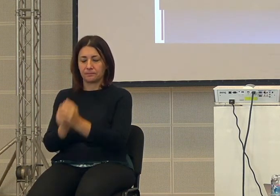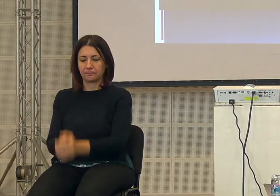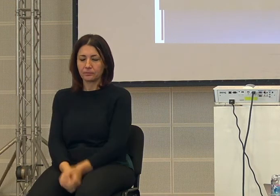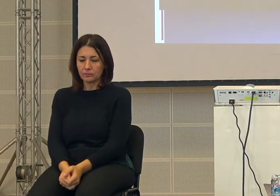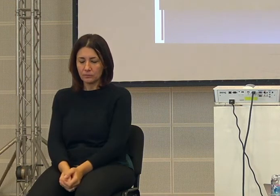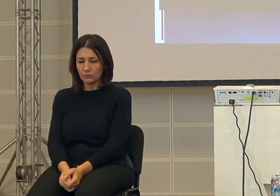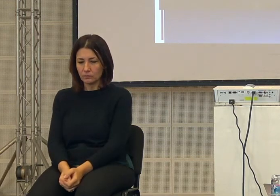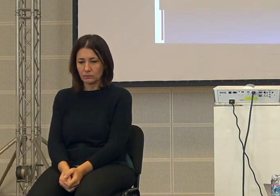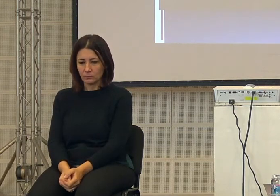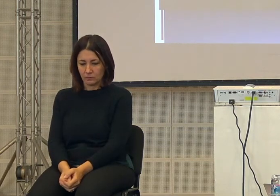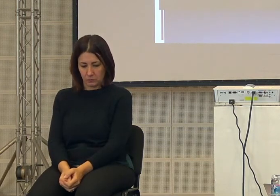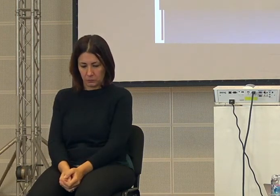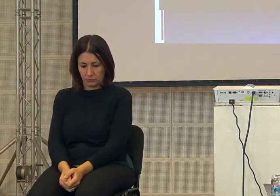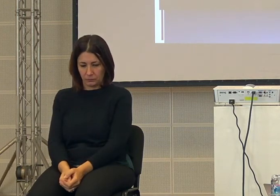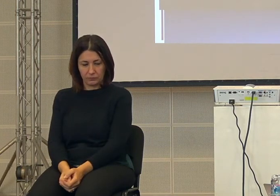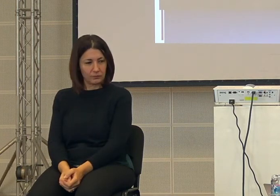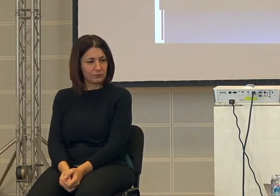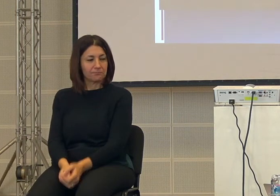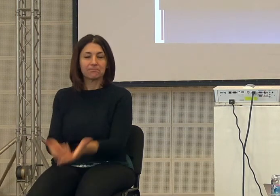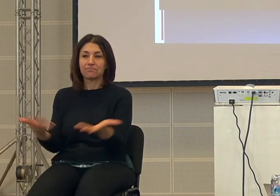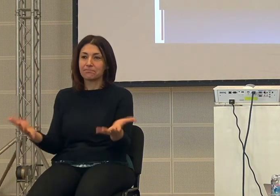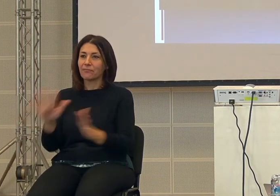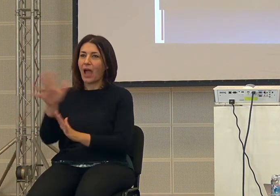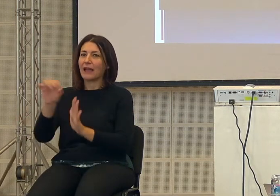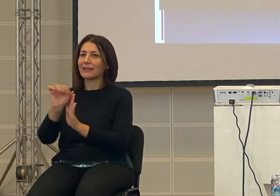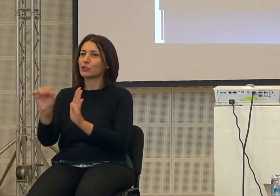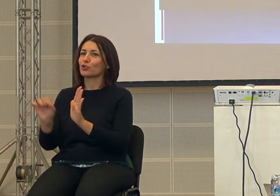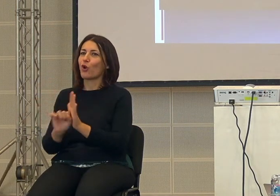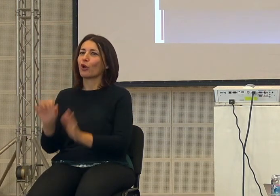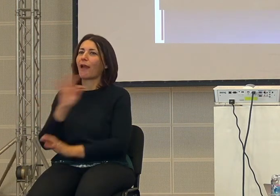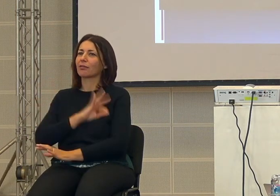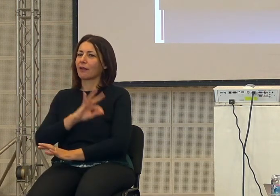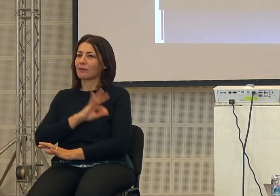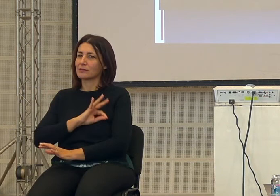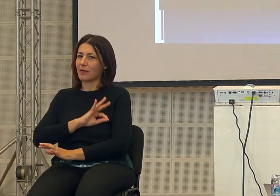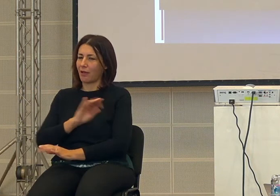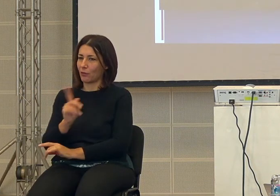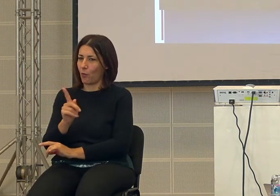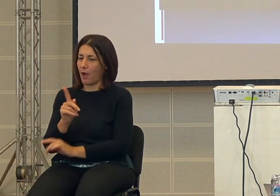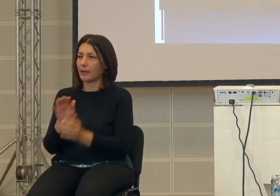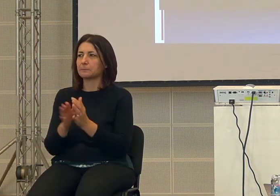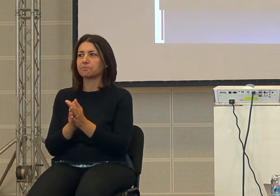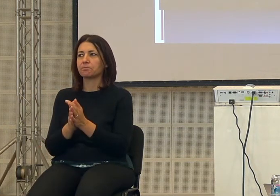che sono anche interessanti cioè come per esempio